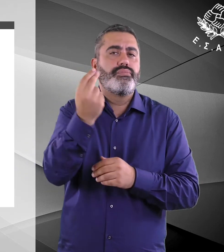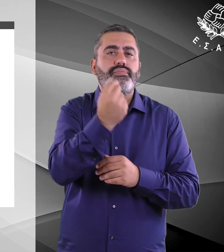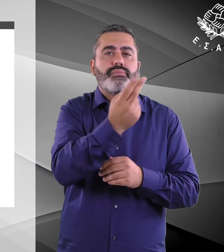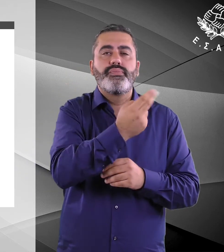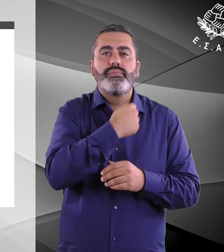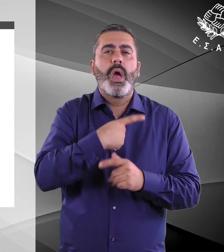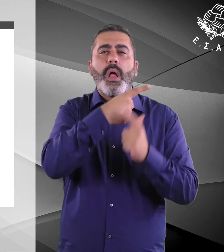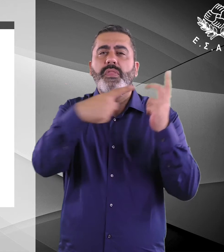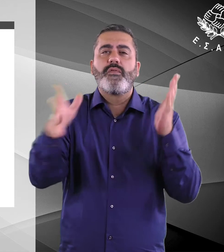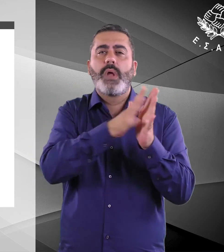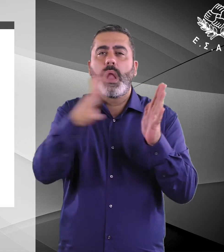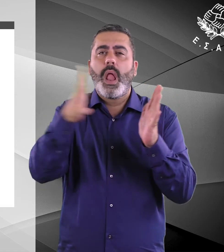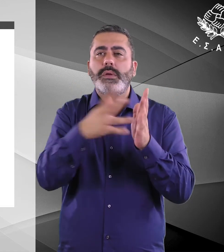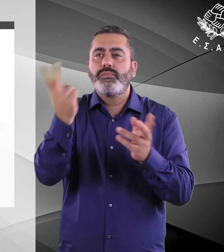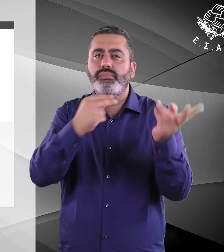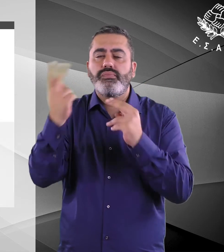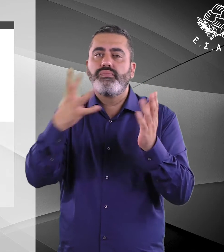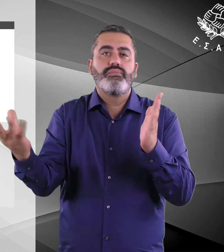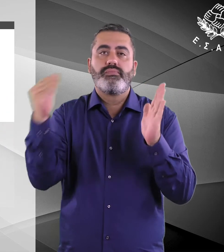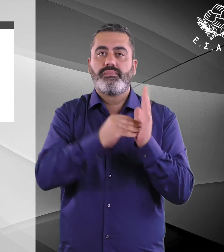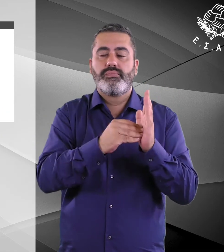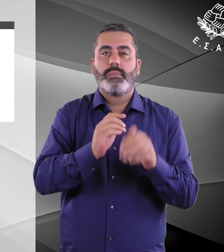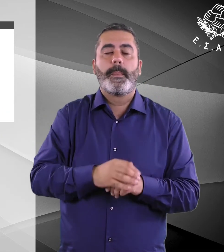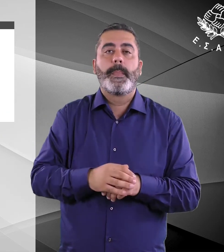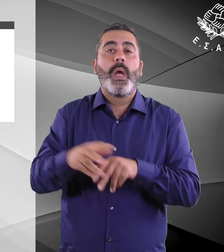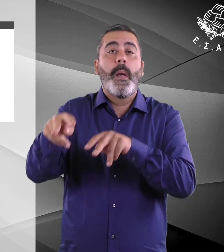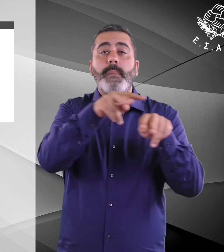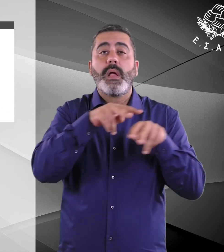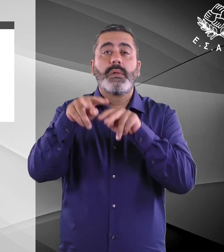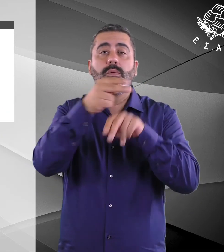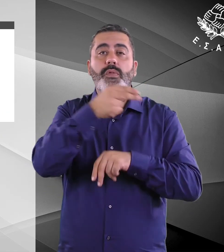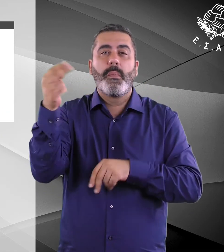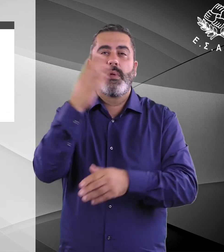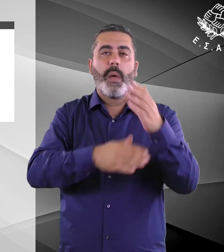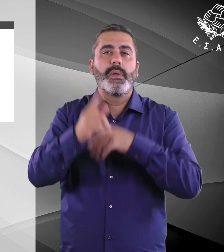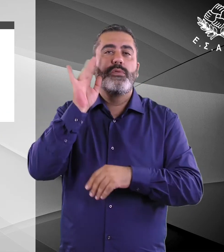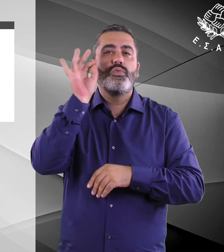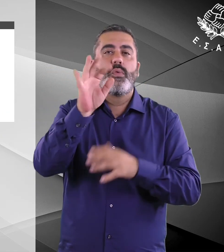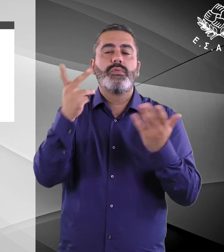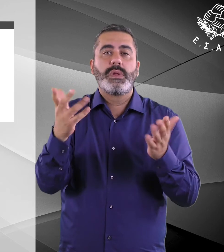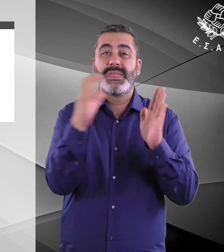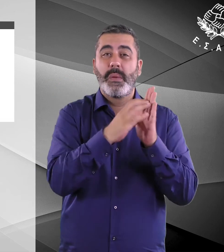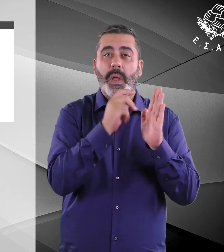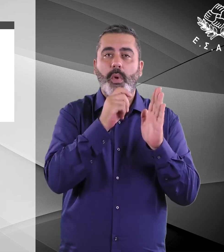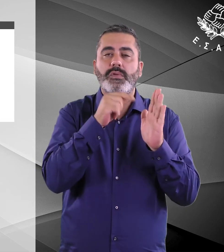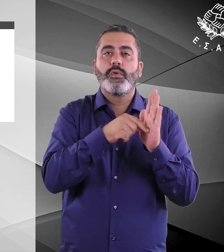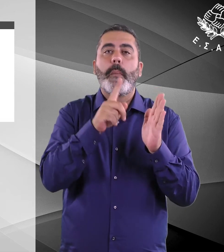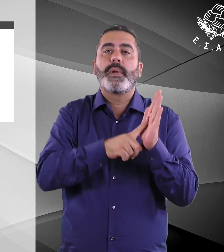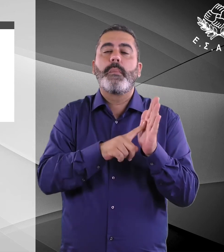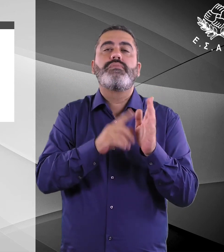διαφορετικές πηγές και έγκαιρους φορείς. Στόχος του παρατηρητηρίου θεμάτων αναπηρίας είναι τα κείμενα πολιτικής να παρέχουν στοχευμένη και